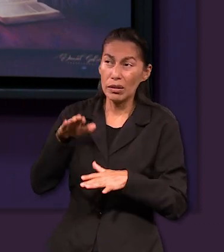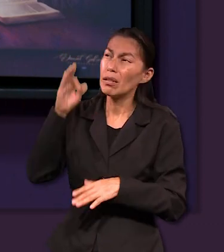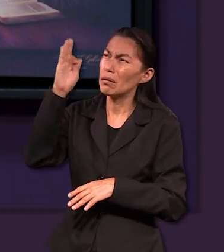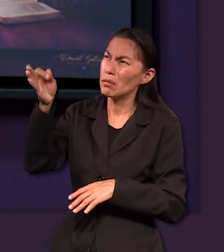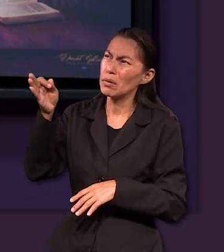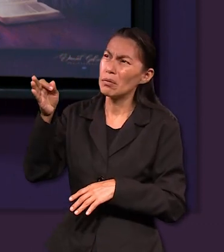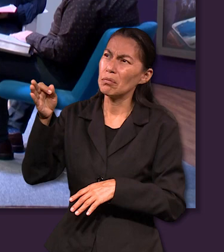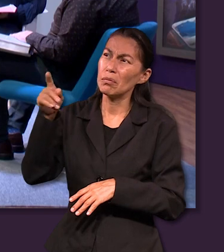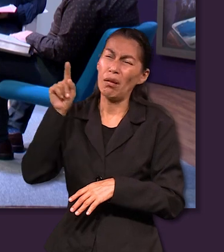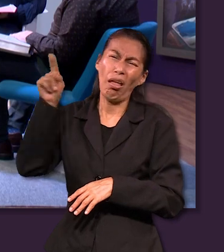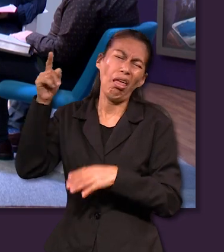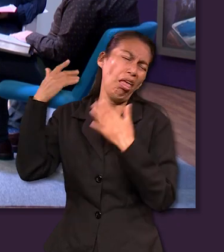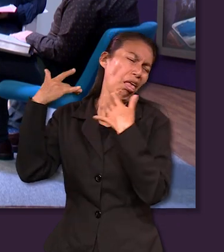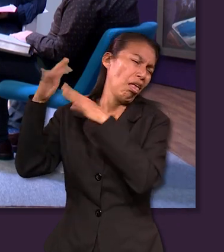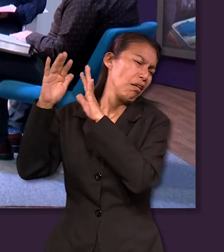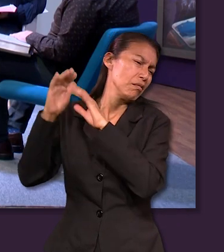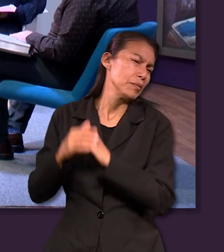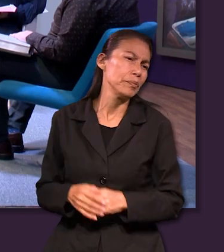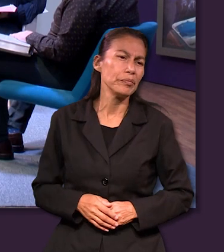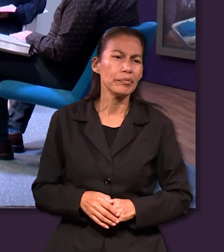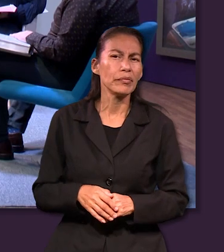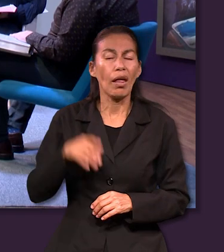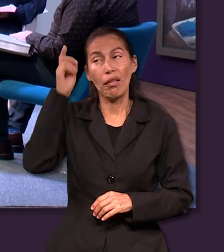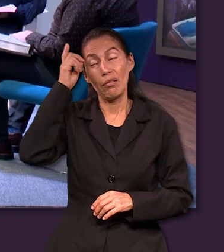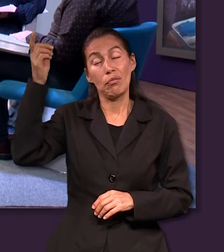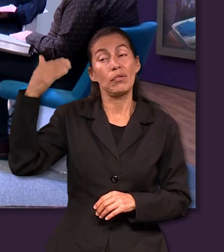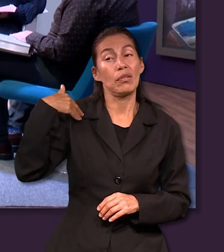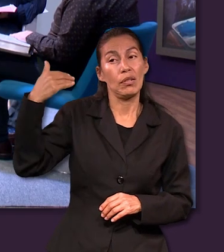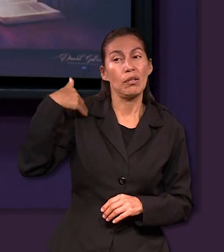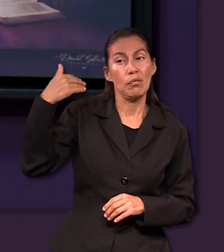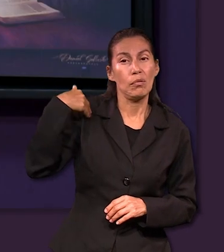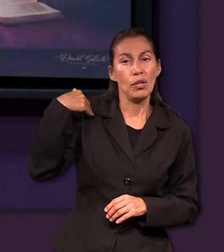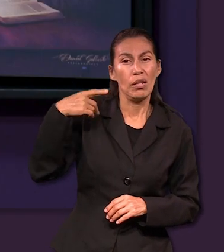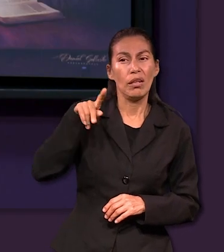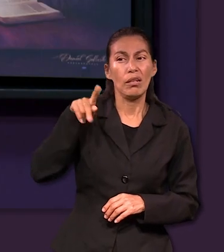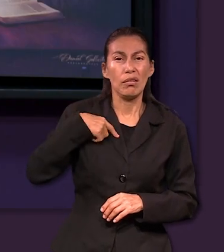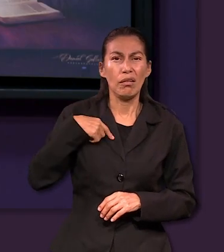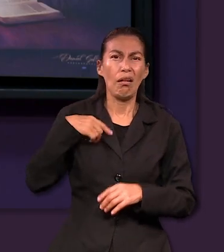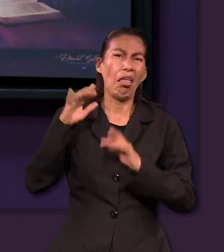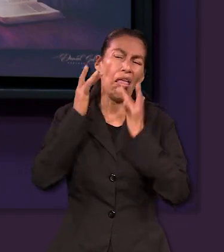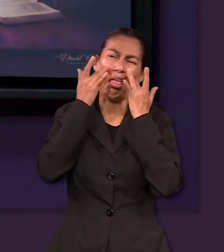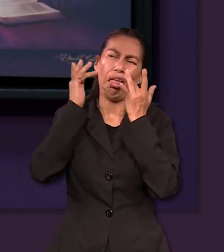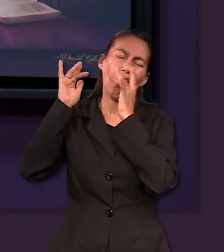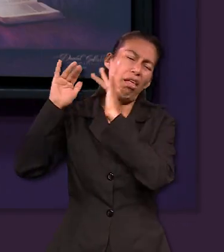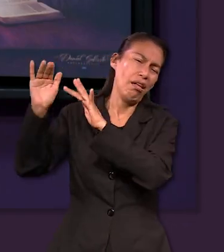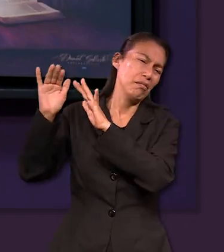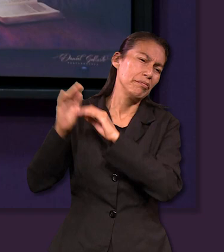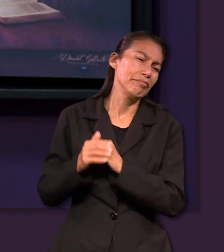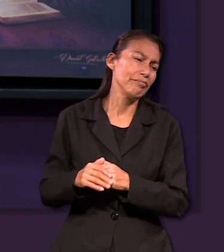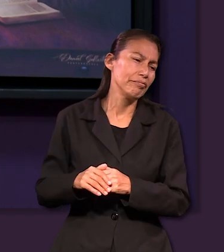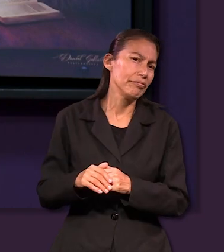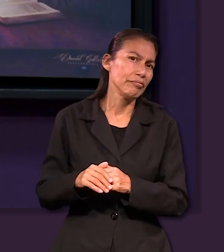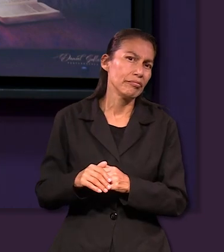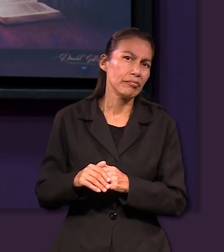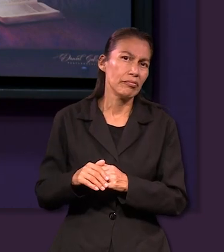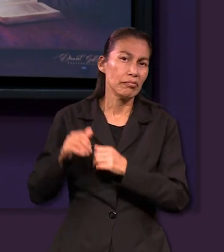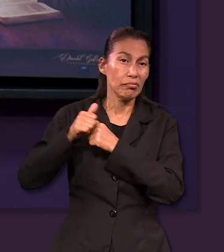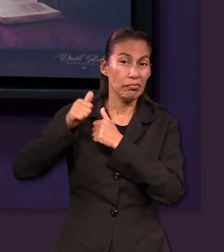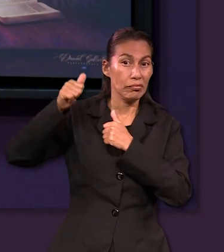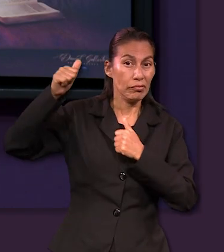es infácil aceptar el llamado pero dejarlo ahí y a lo mejor Dios me llamó pero no seguir a su lado